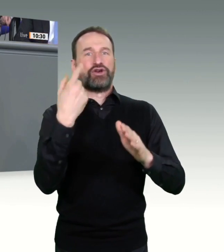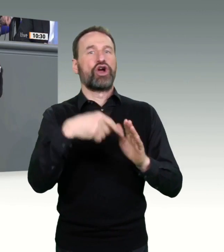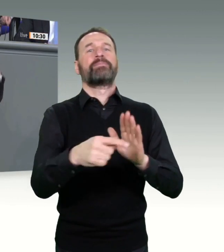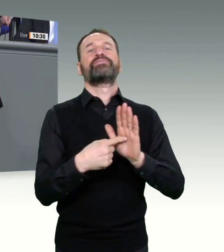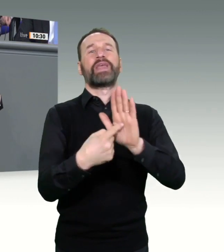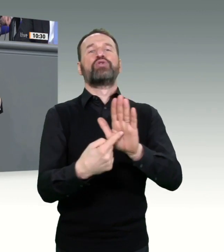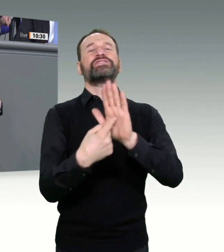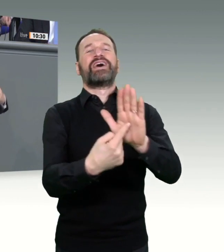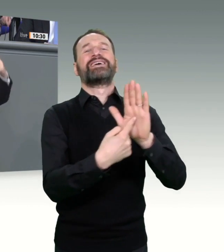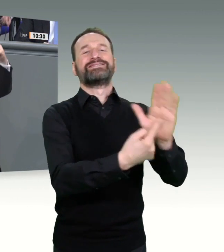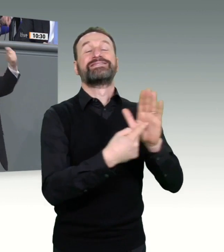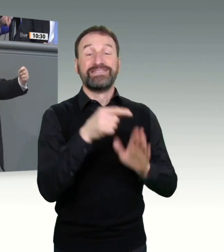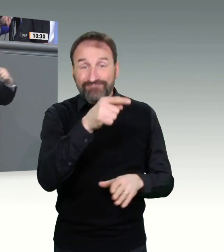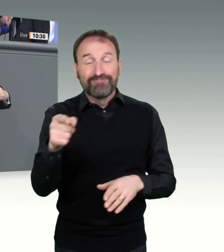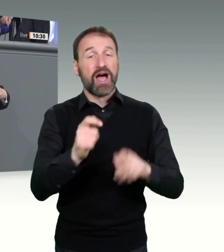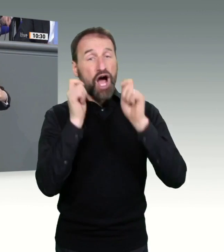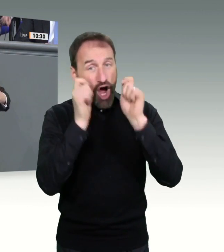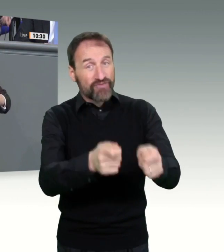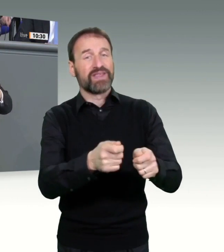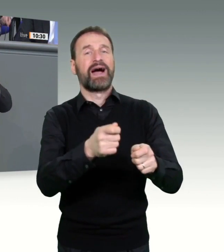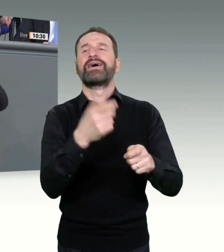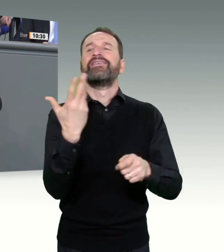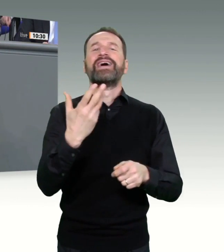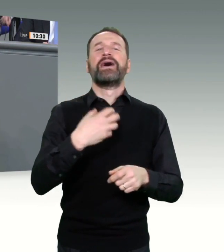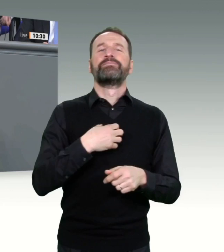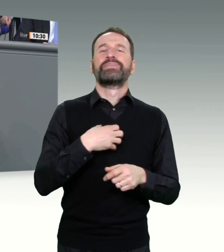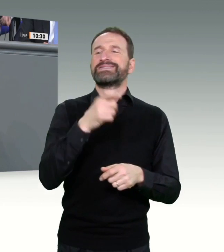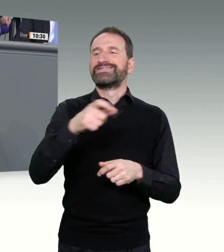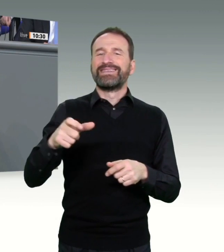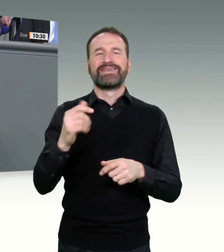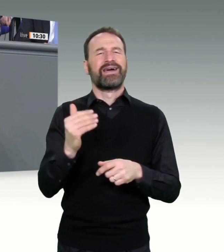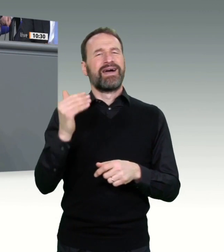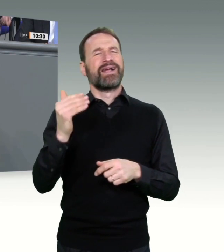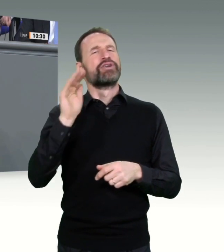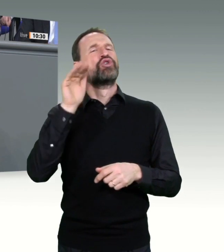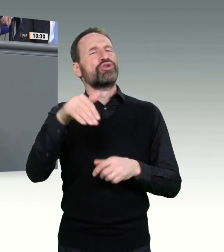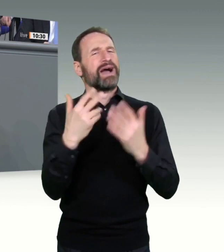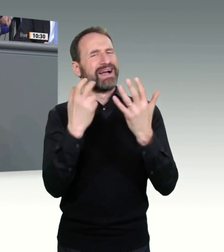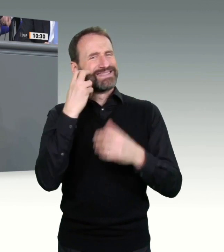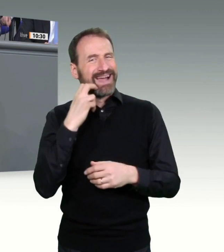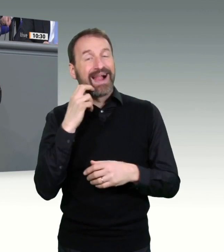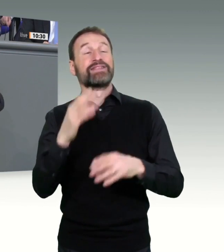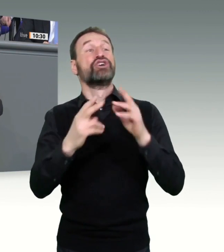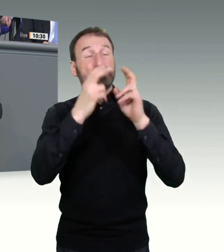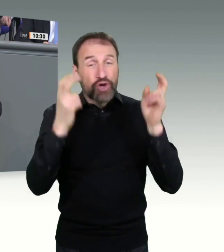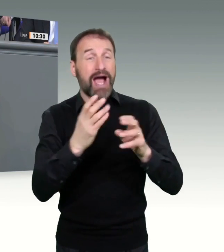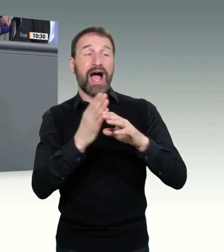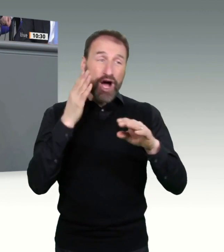über 80-Jährigen zu Hause aufzusuchen und damit die Impfgeschwindigkeit zu steigern. Wo wir in Hamburg erleben,